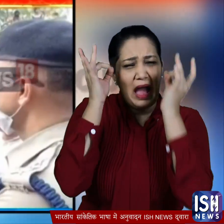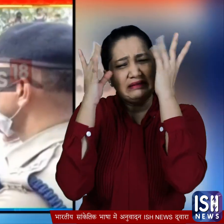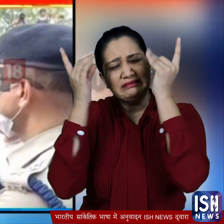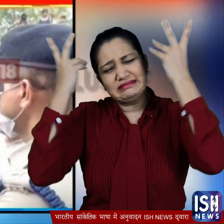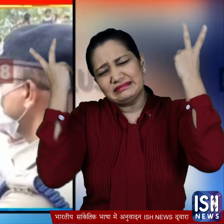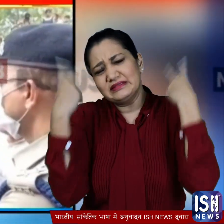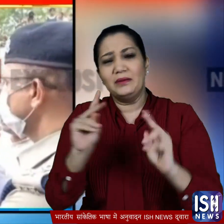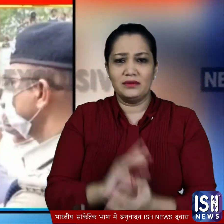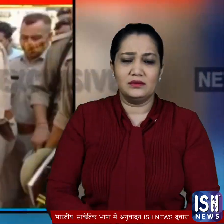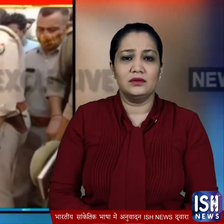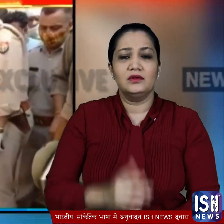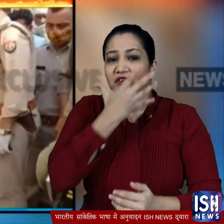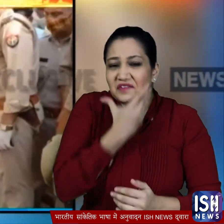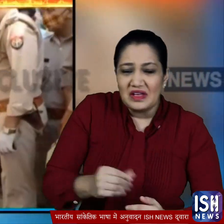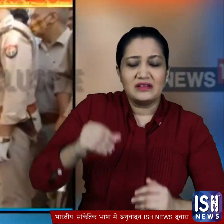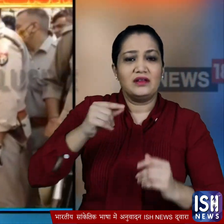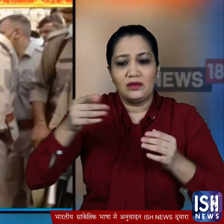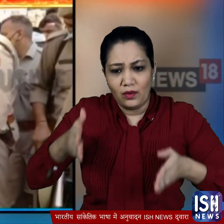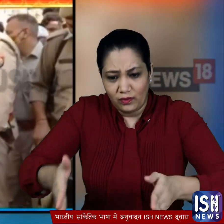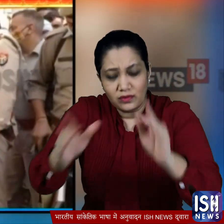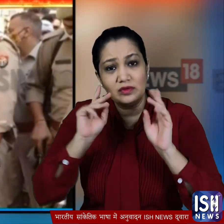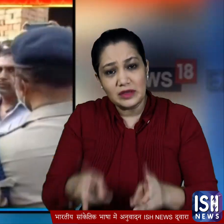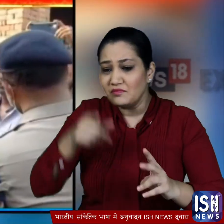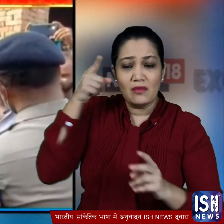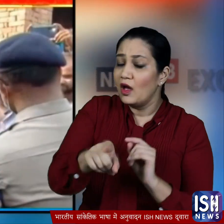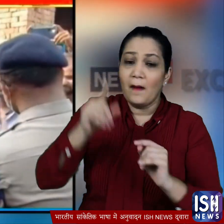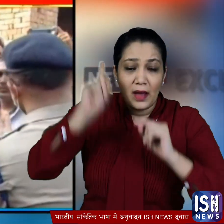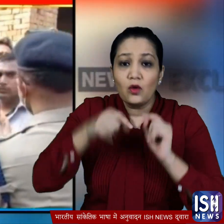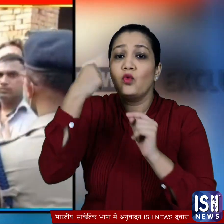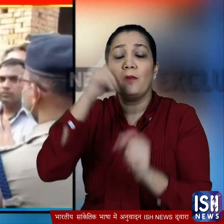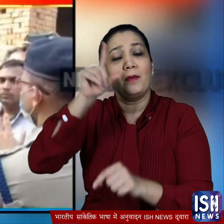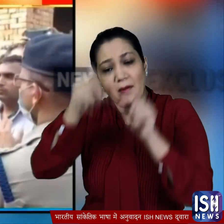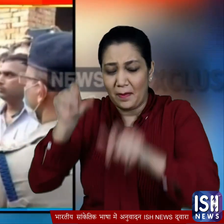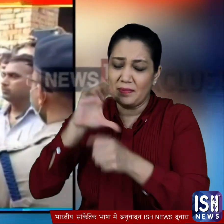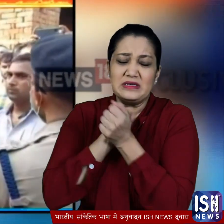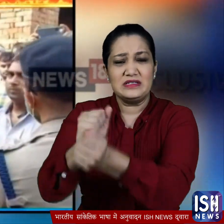सा इस खदर हावी था कि वो साधू के शव को सड़क पर रखकर आरोपियों को गिरफ्तार करने की मांग करने लगे